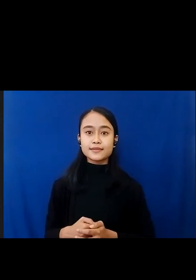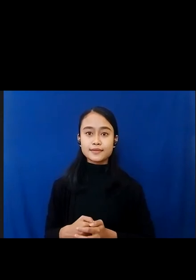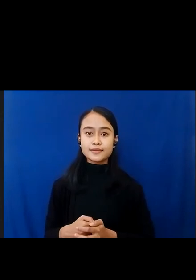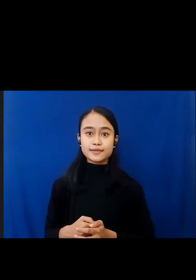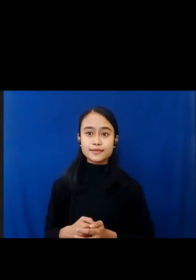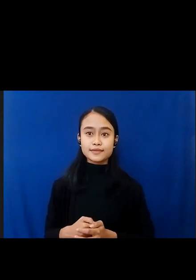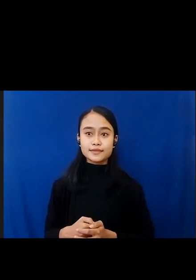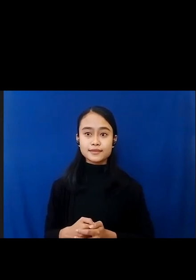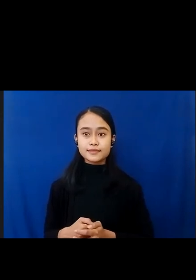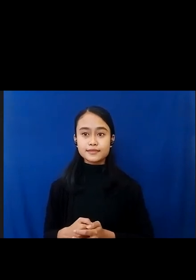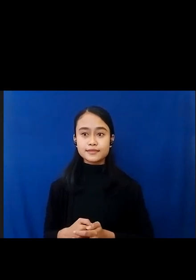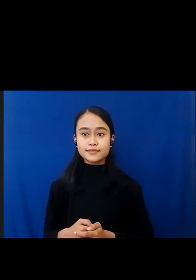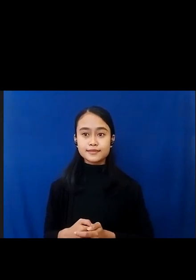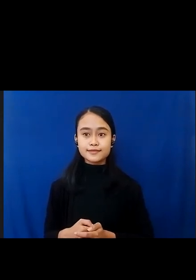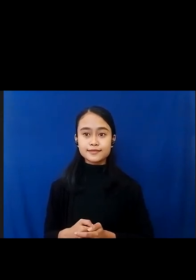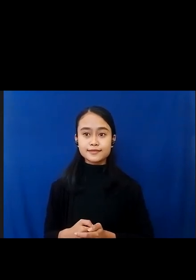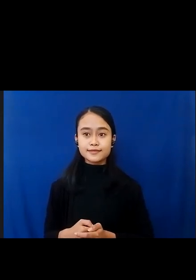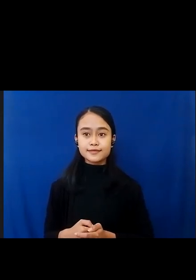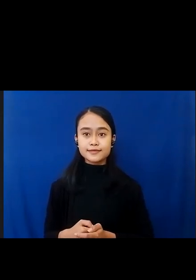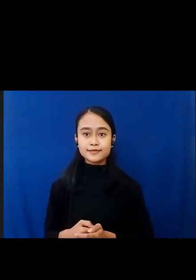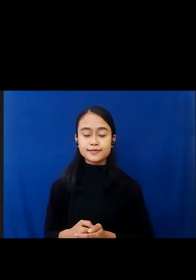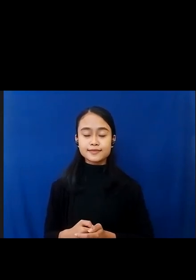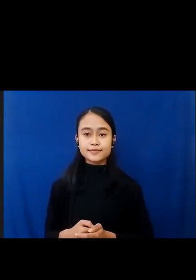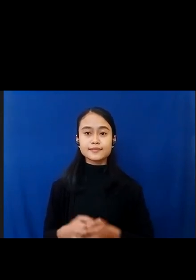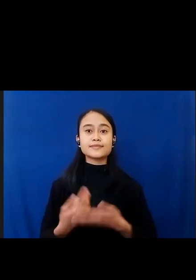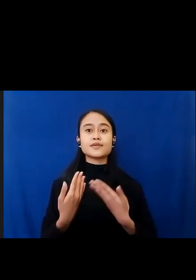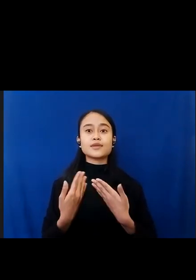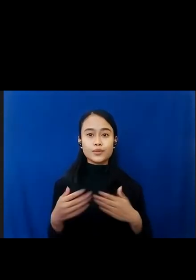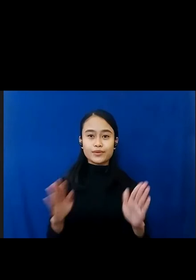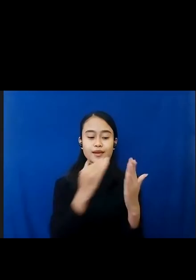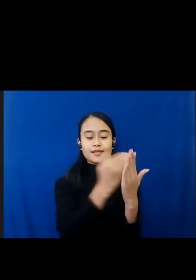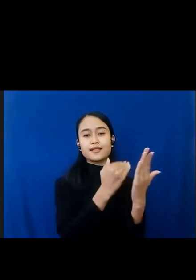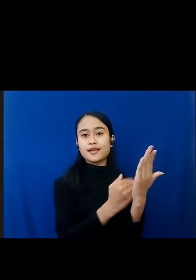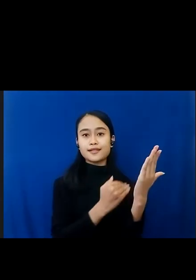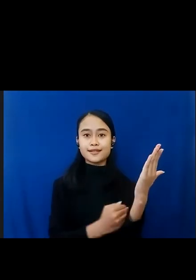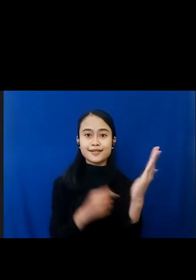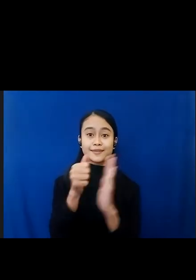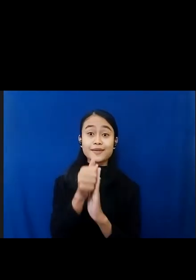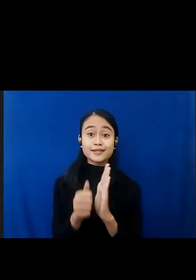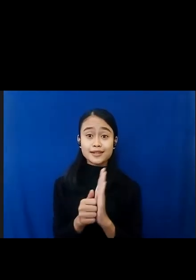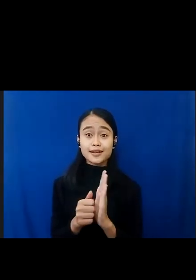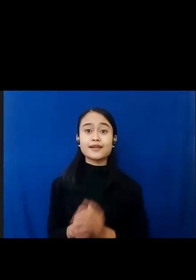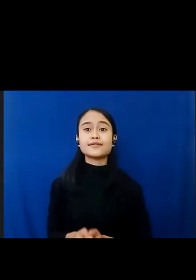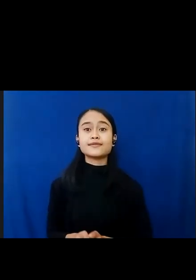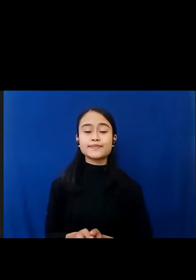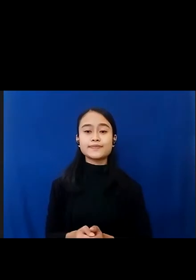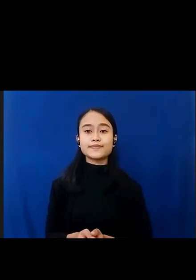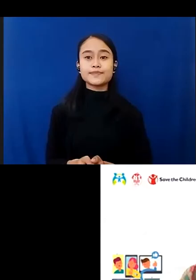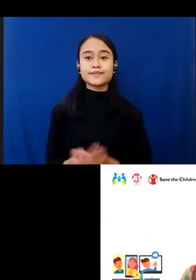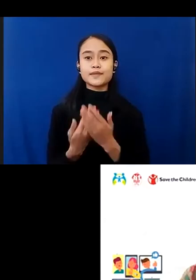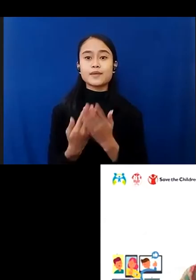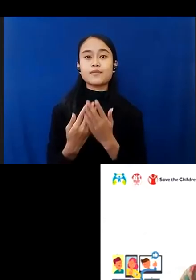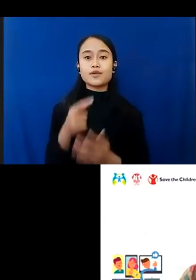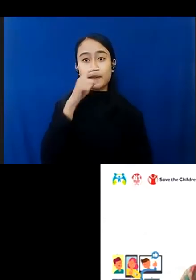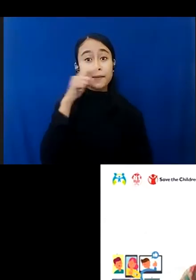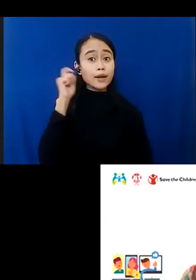Itulah tata tertib selama sesi berlangsung. Kami mohon kepada Bapak Ibu dan seluruh peserta yang hadir